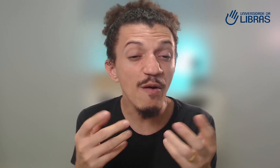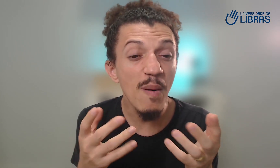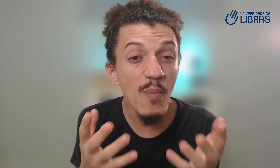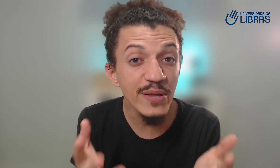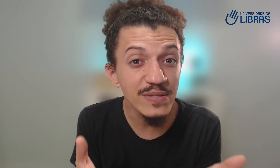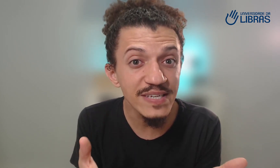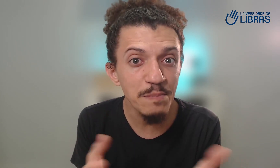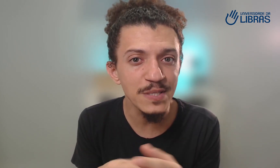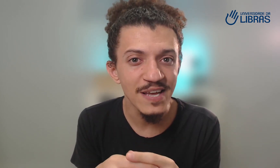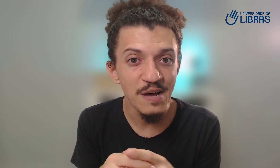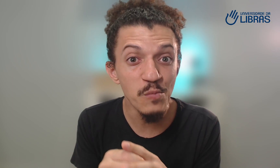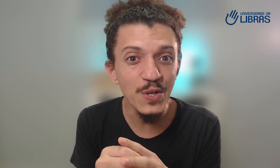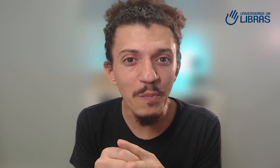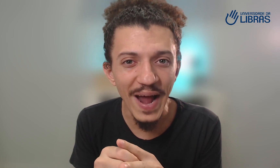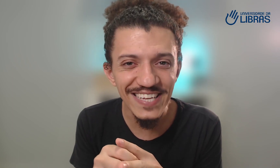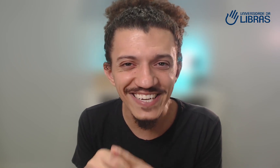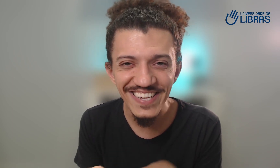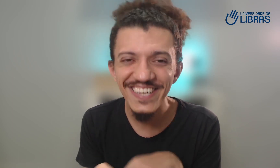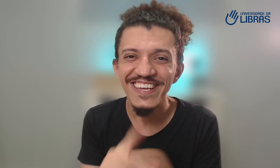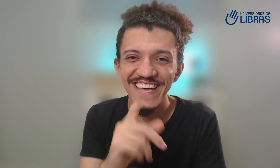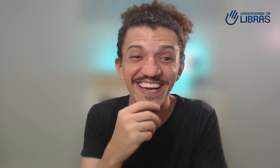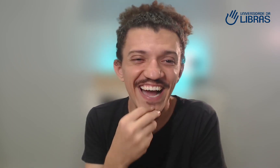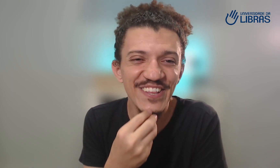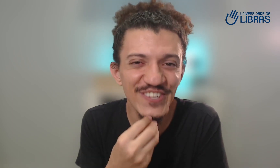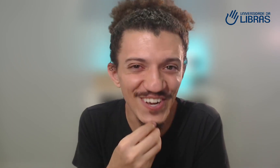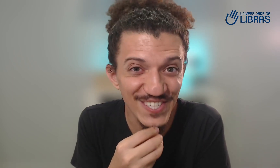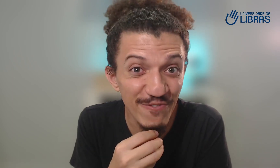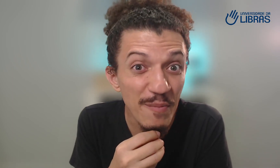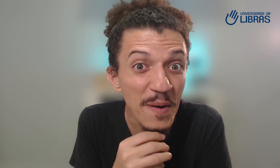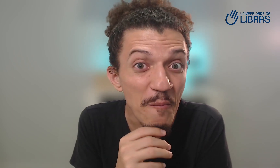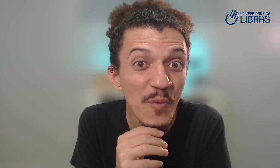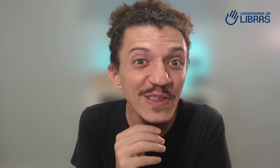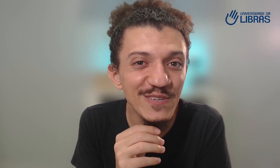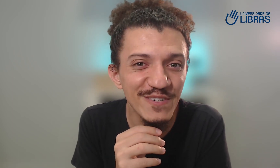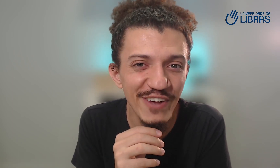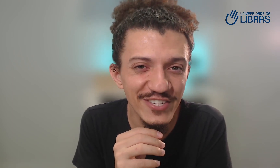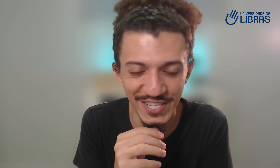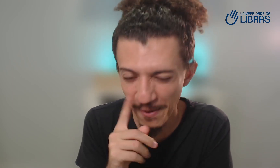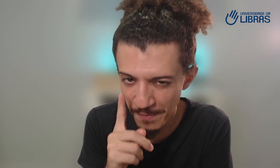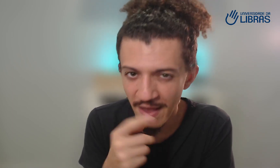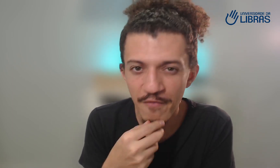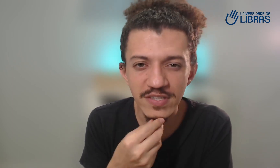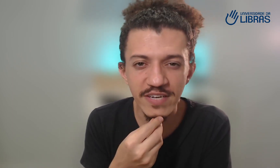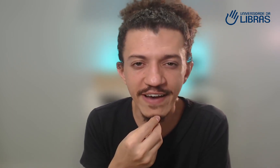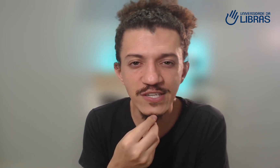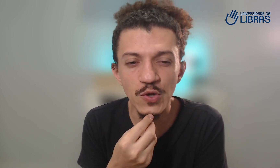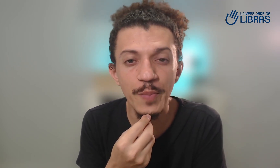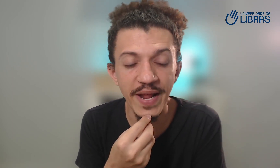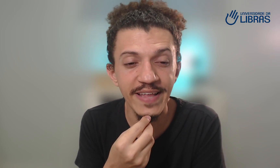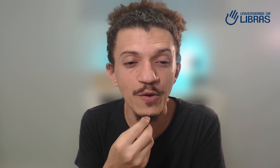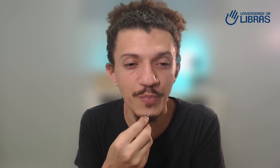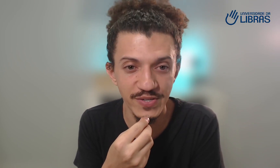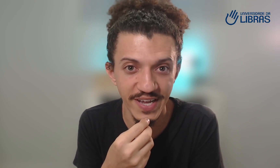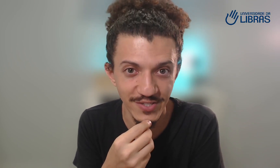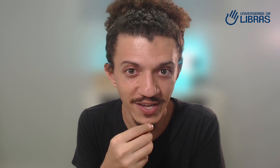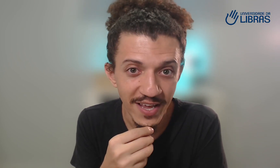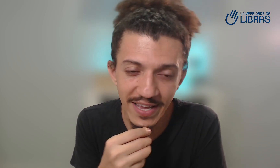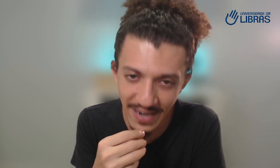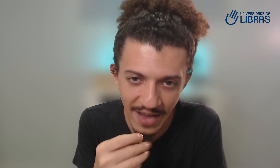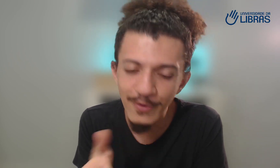forma muito simples muito prática e cá entre nós de forma muito divertida você vai se surpreender no processo e claro